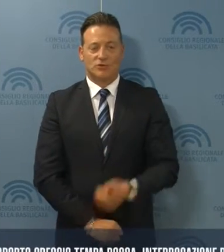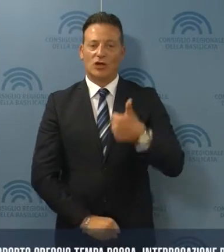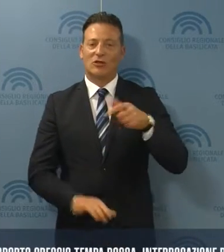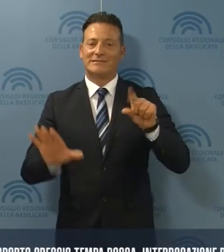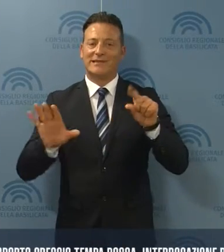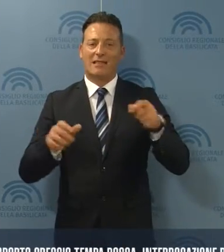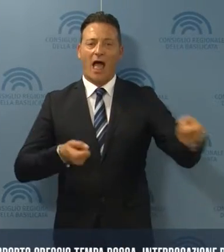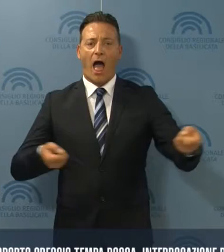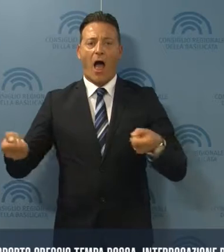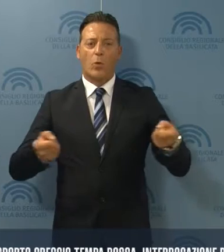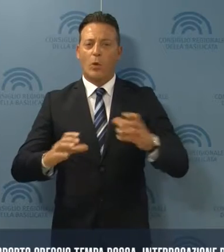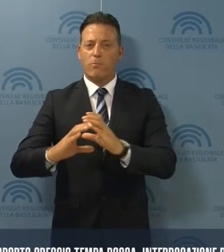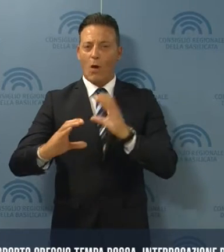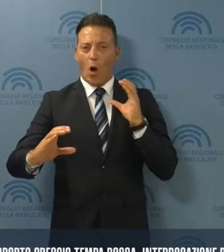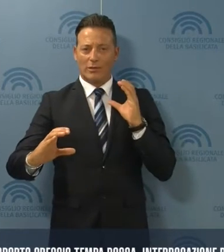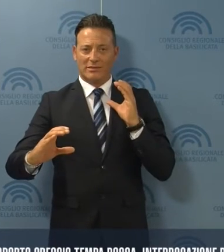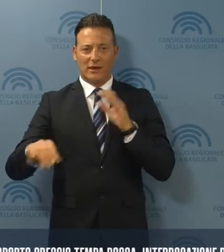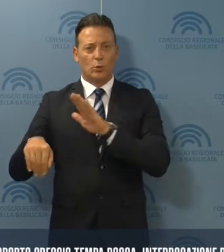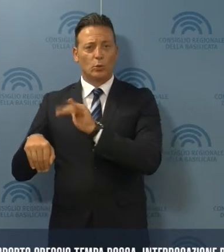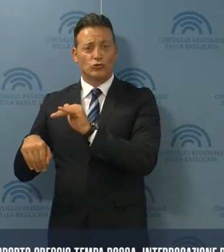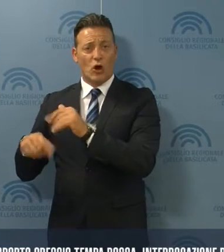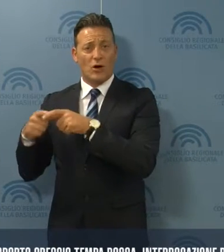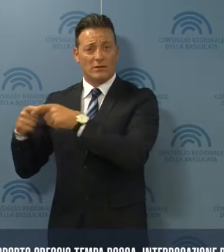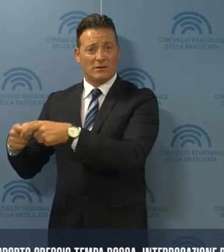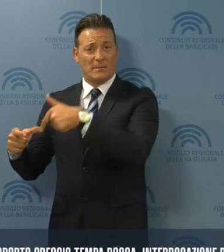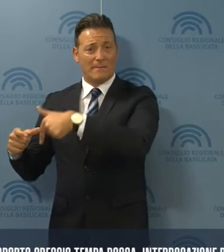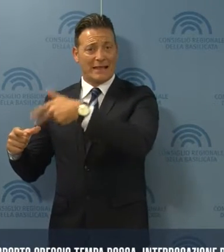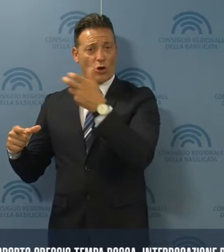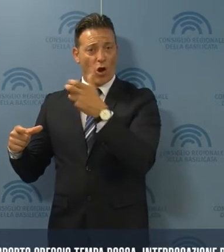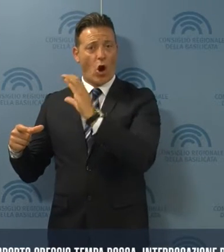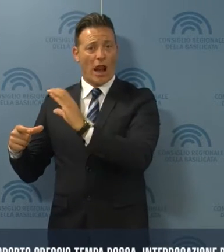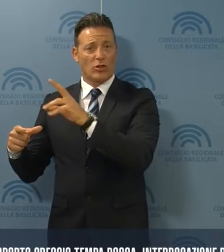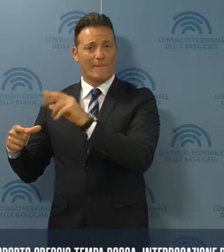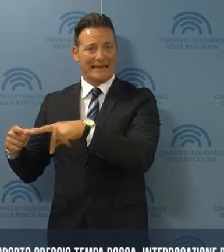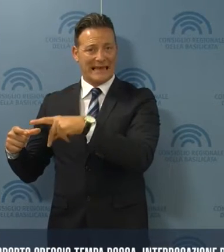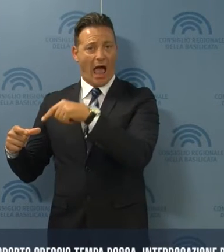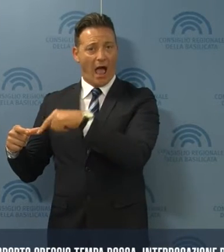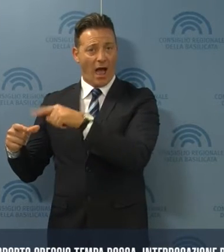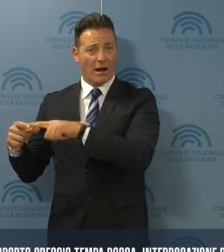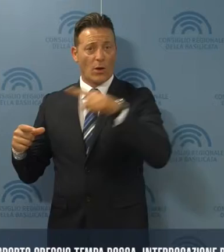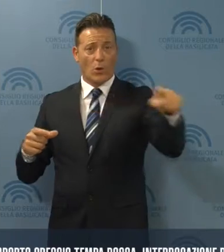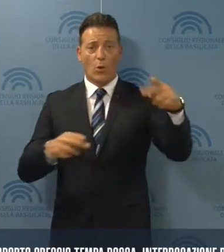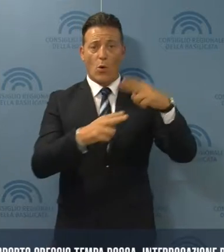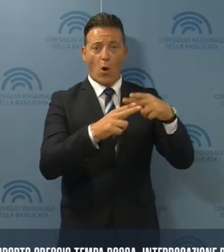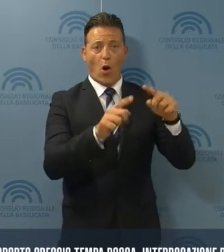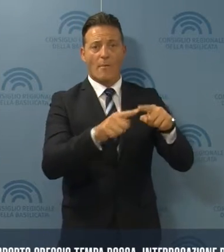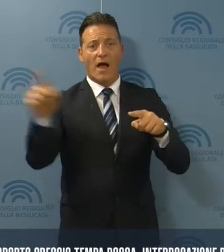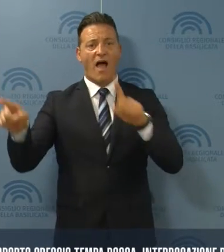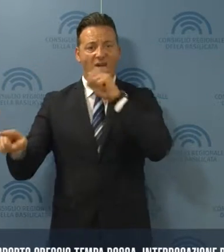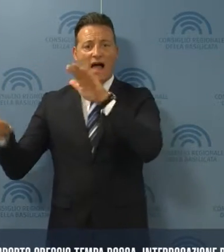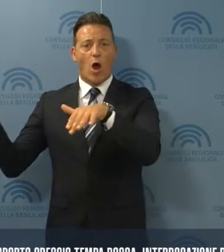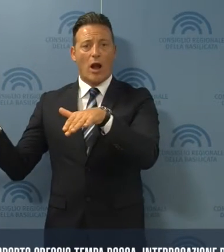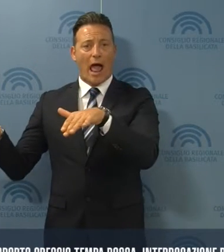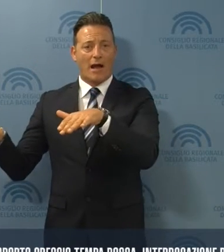170 autobotti in viaggio ogni giorno dal centro olio di Corleto-Perticara a Roma e Falconara